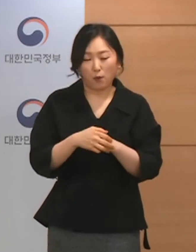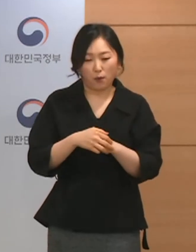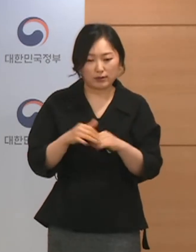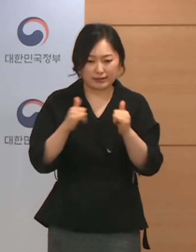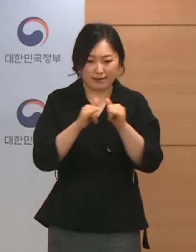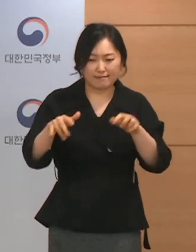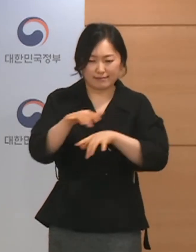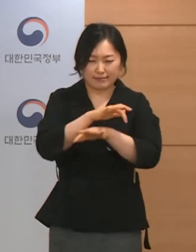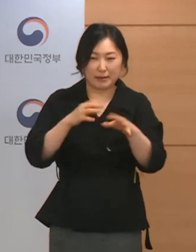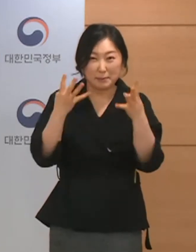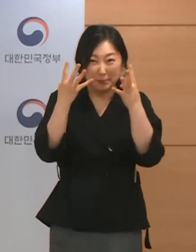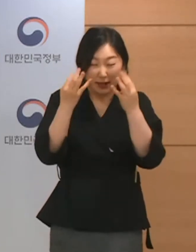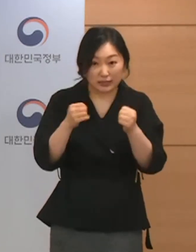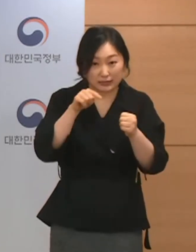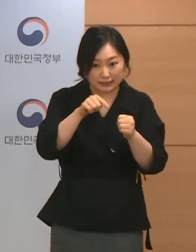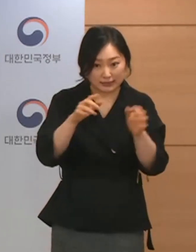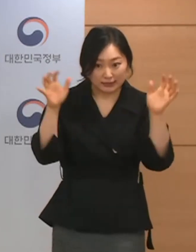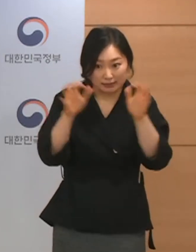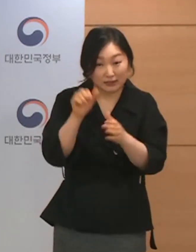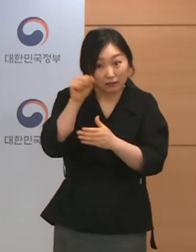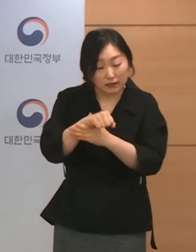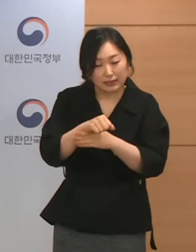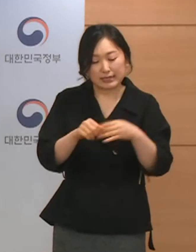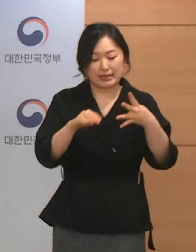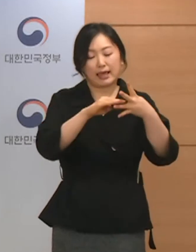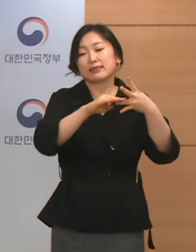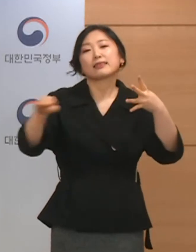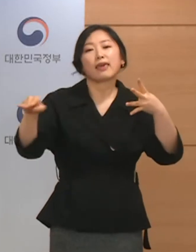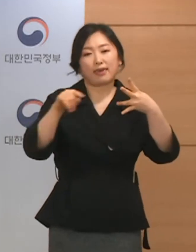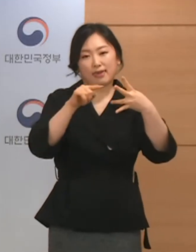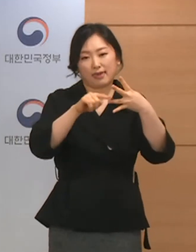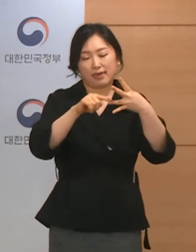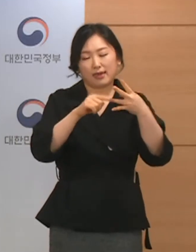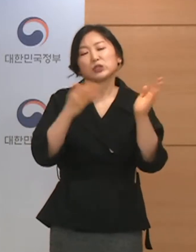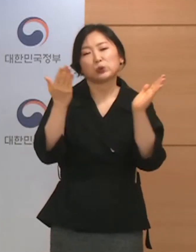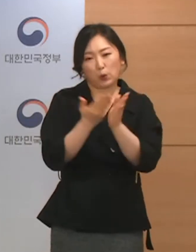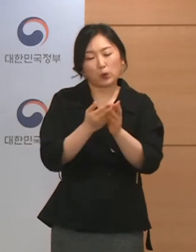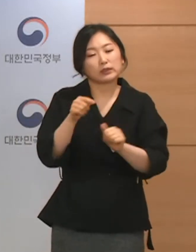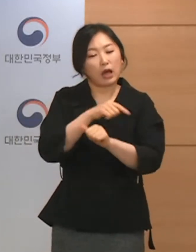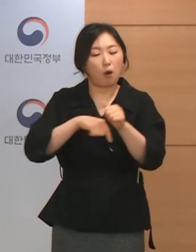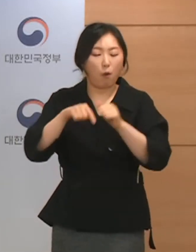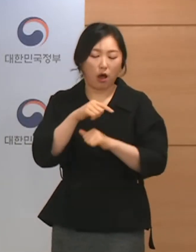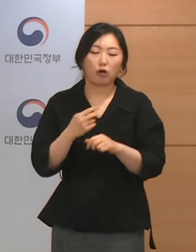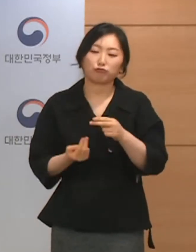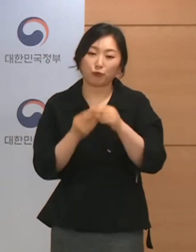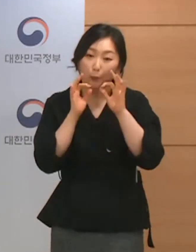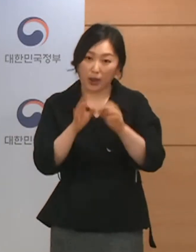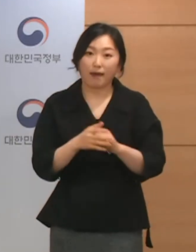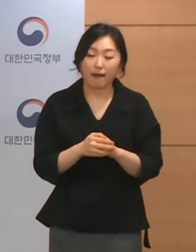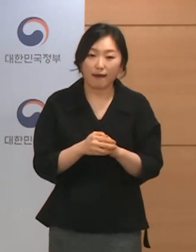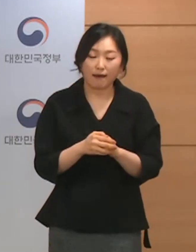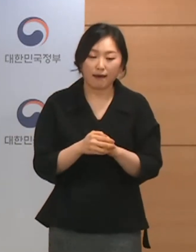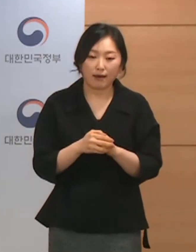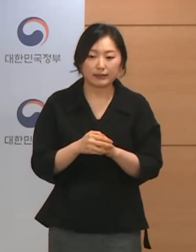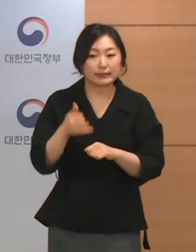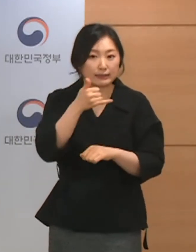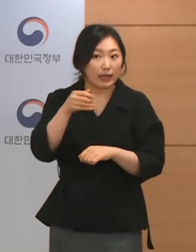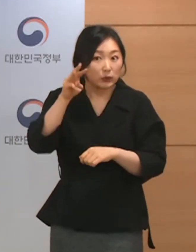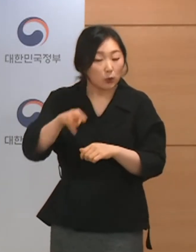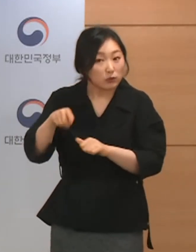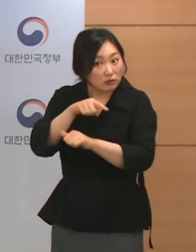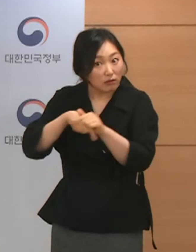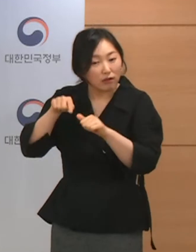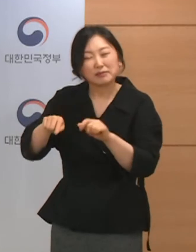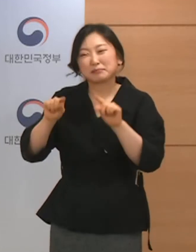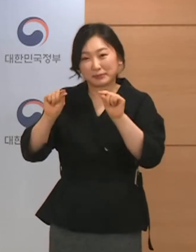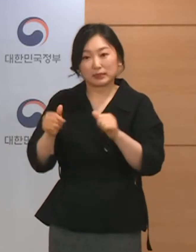기준은 2단계 기준을 적용하면서 상황을 좀 지켜본다는 입장입니다. 세종의 경우에도 유사하고 특히 세종의 경우에는